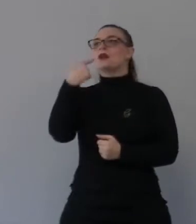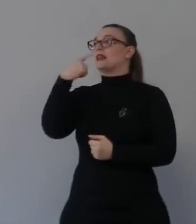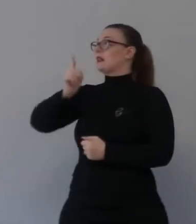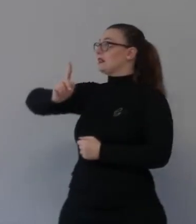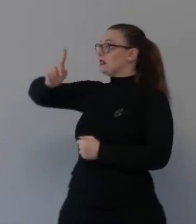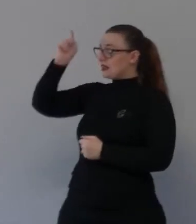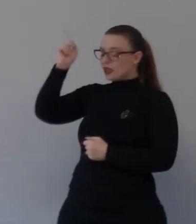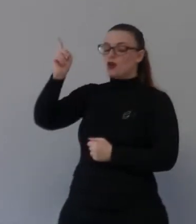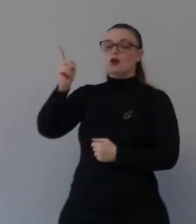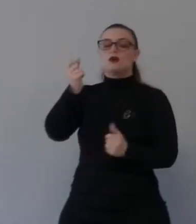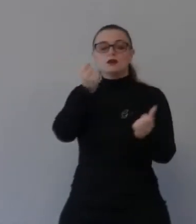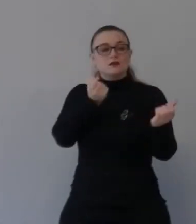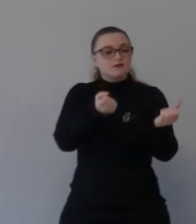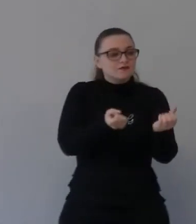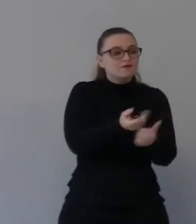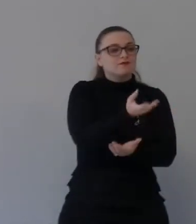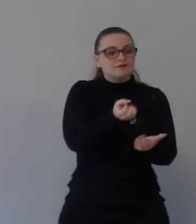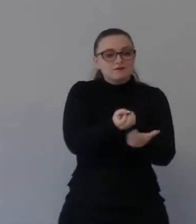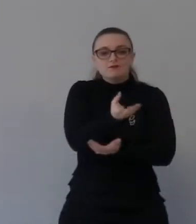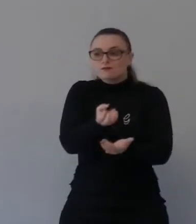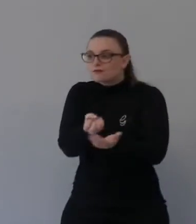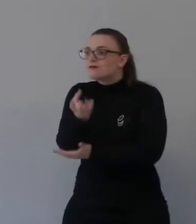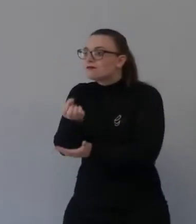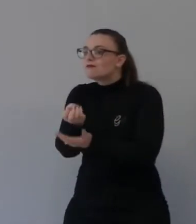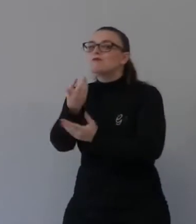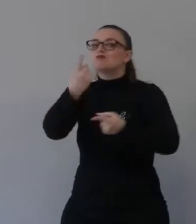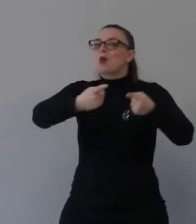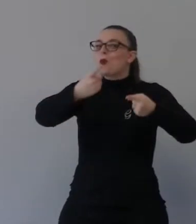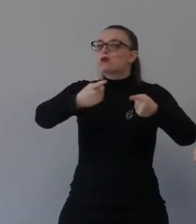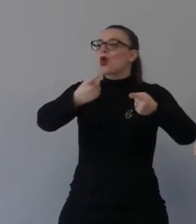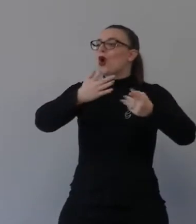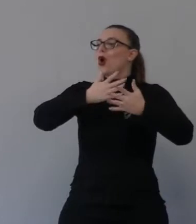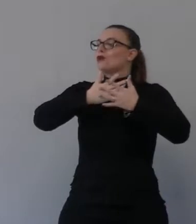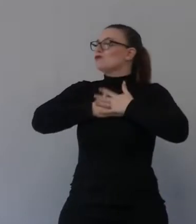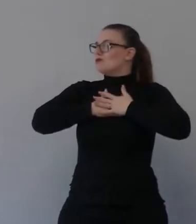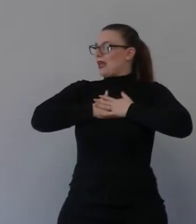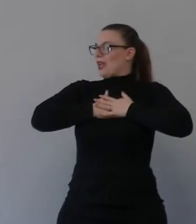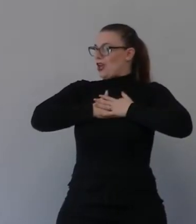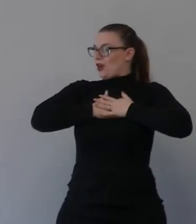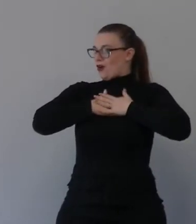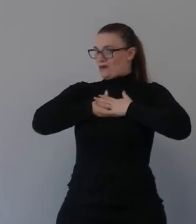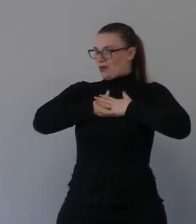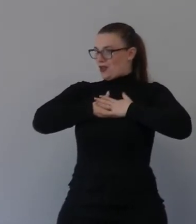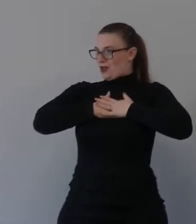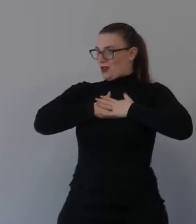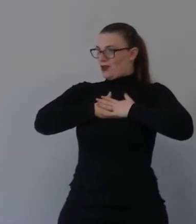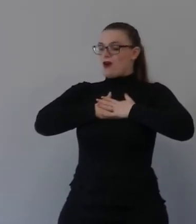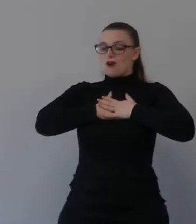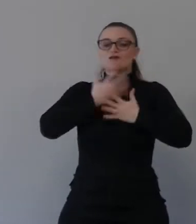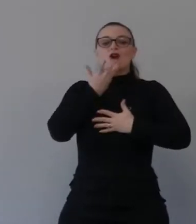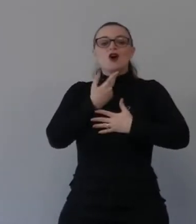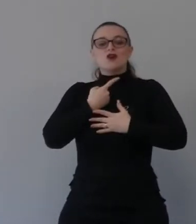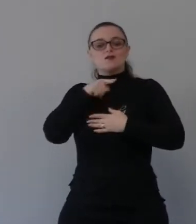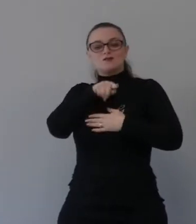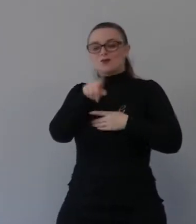topolo il suo popolo ne farà dice una piantagione ma